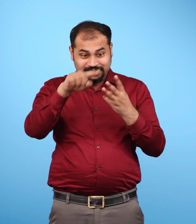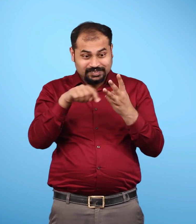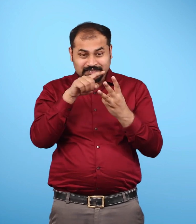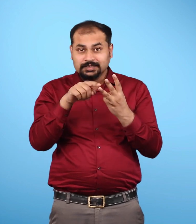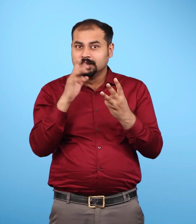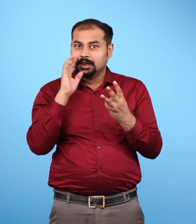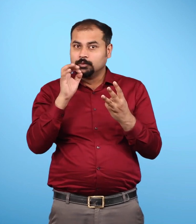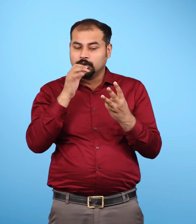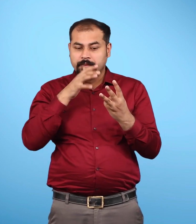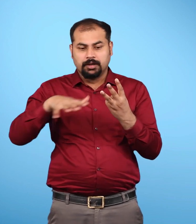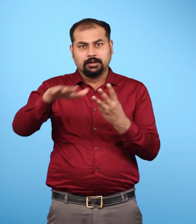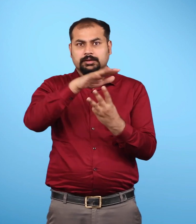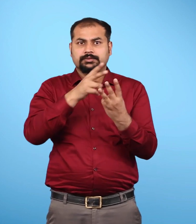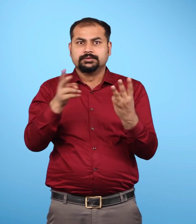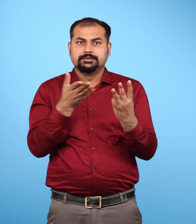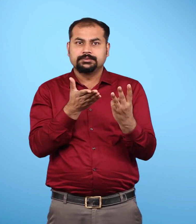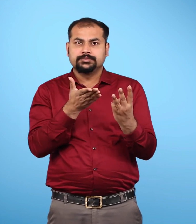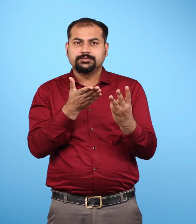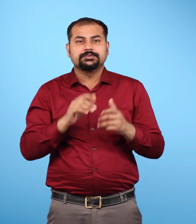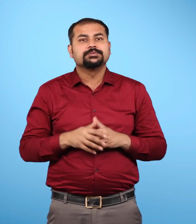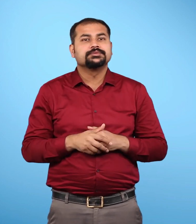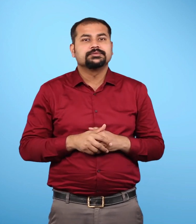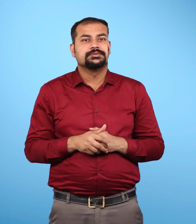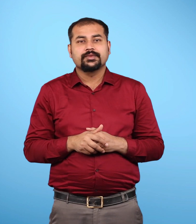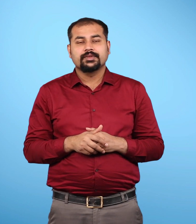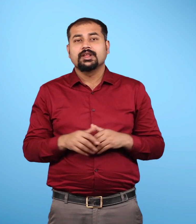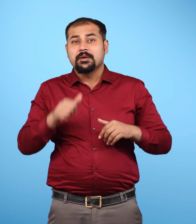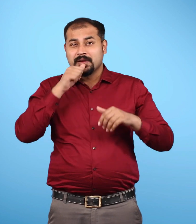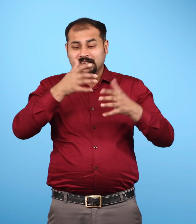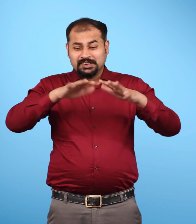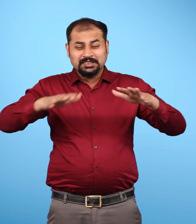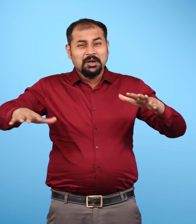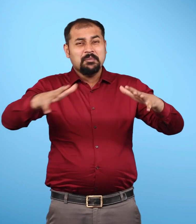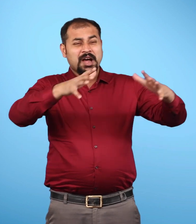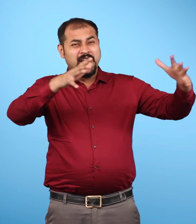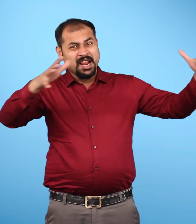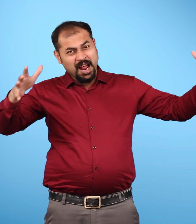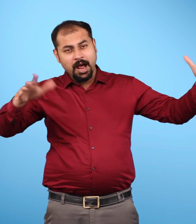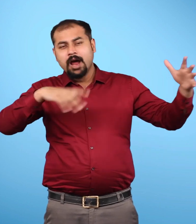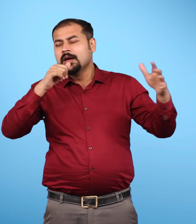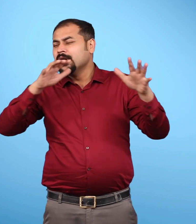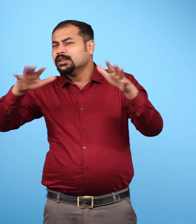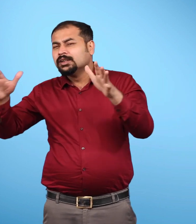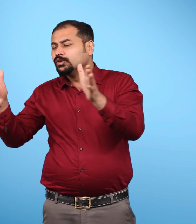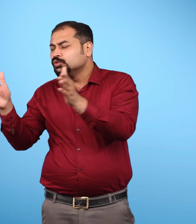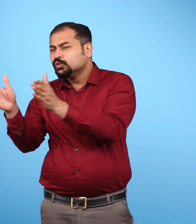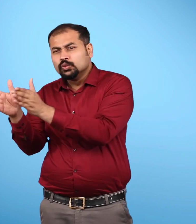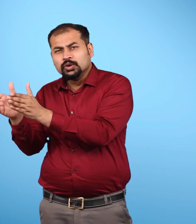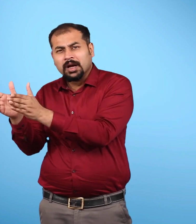महासागर या जल की तीन मुख्य का दिया है बड़े से छोटे आकार के आधार पर क्रम शह